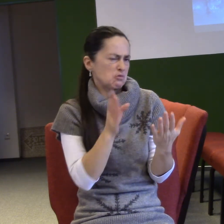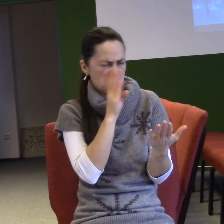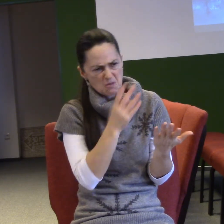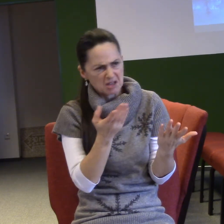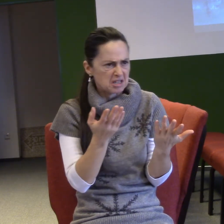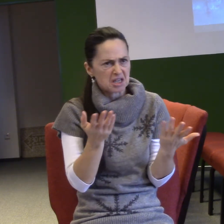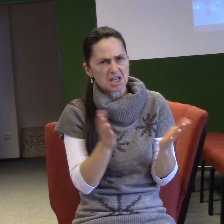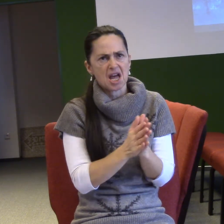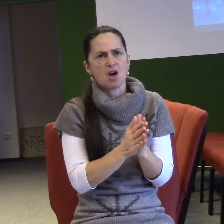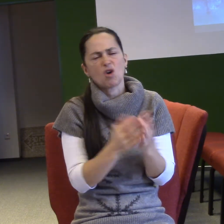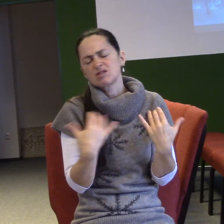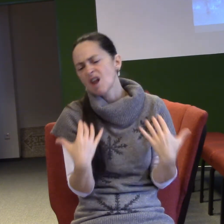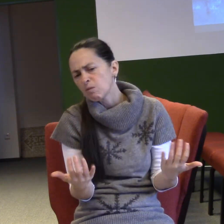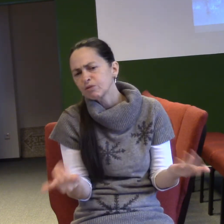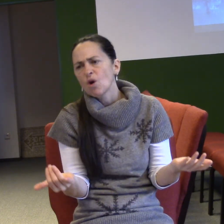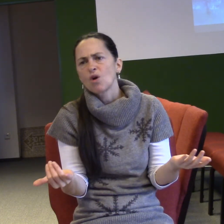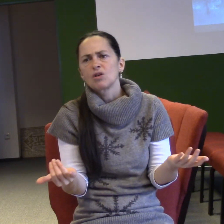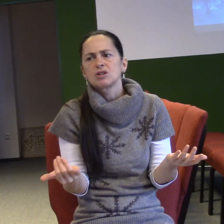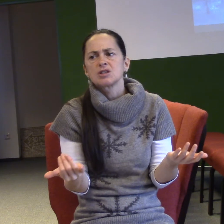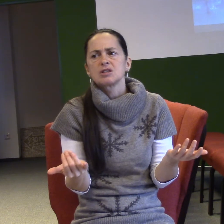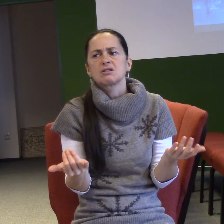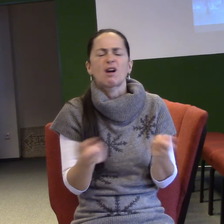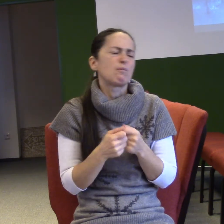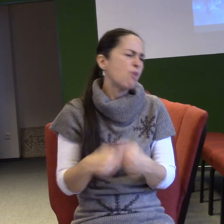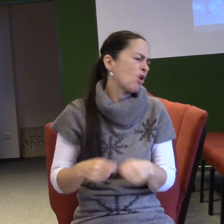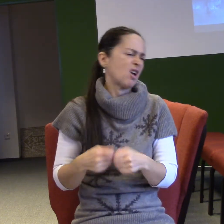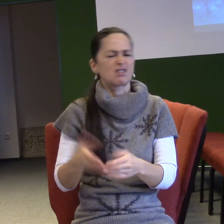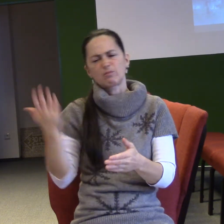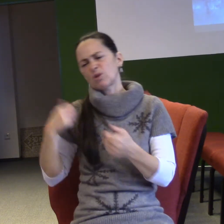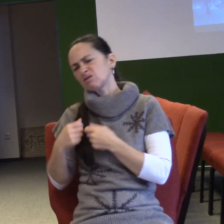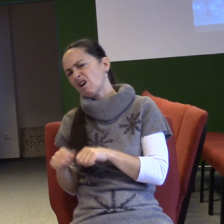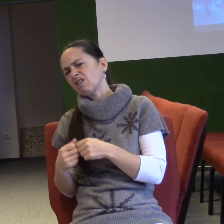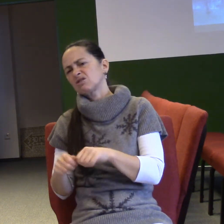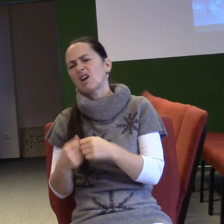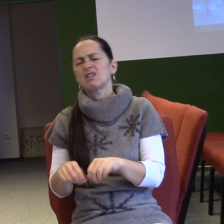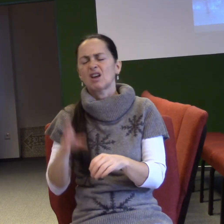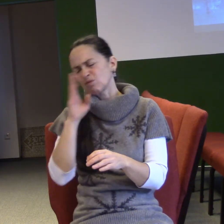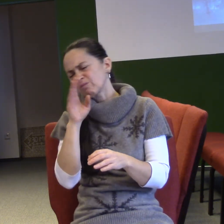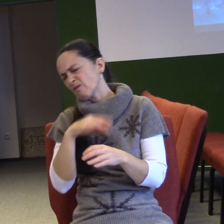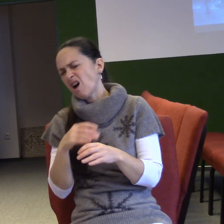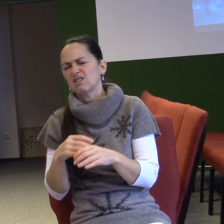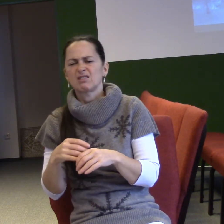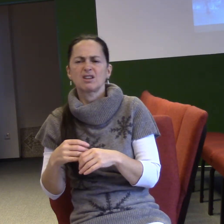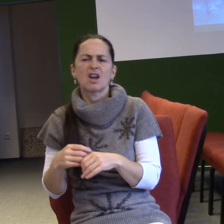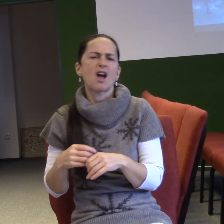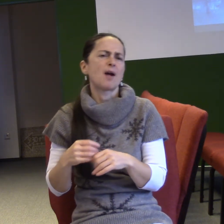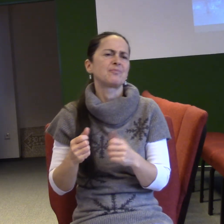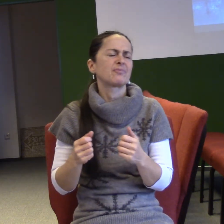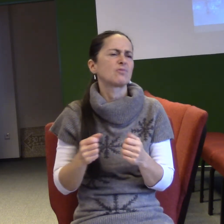žádná slabost, nic, co jsme skazili, nic, co jsme udělali špatně a druzí se nás zlobili, tíky, že nic nemůže